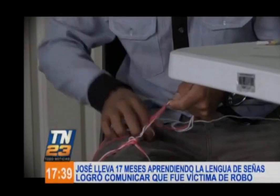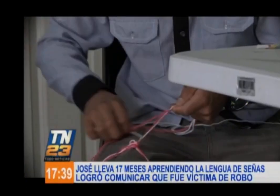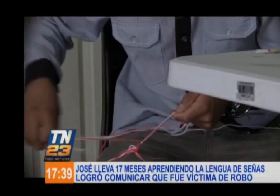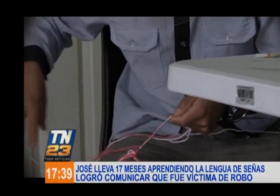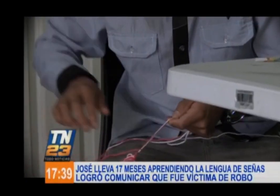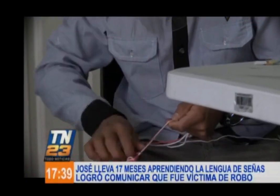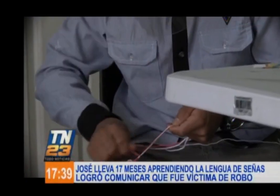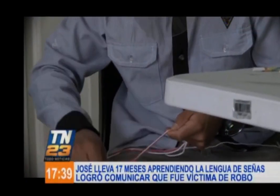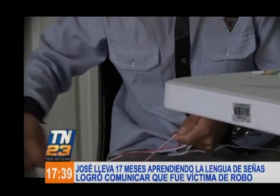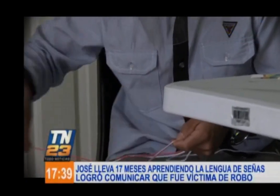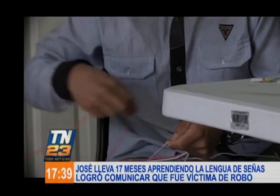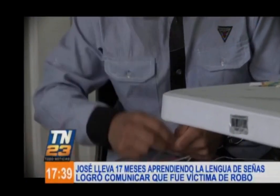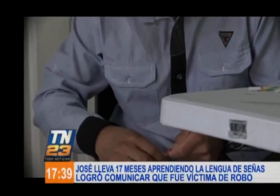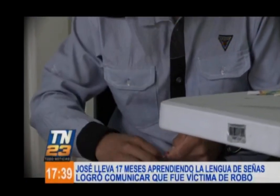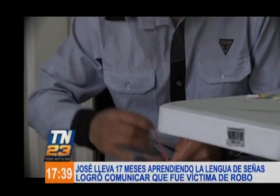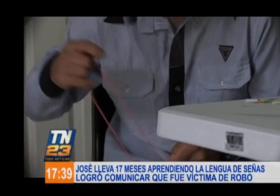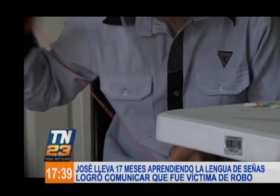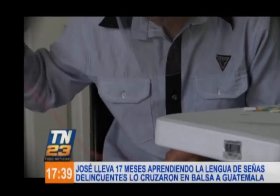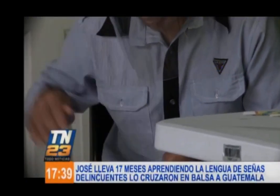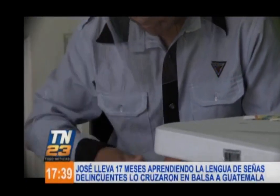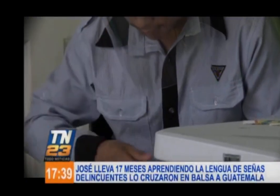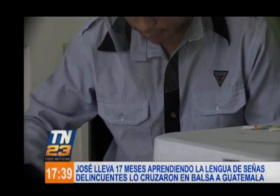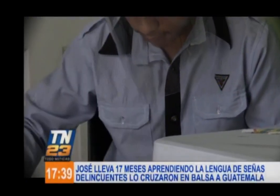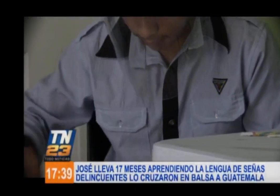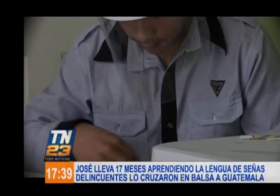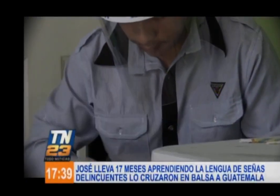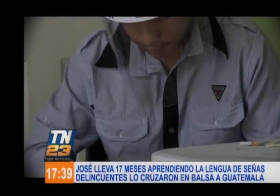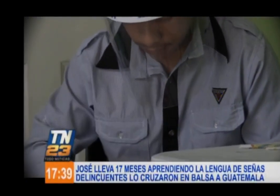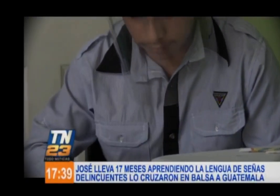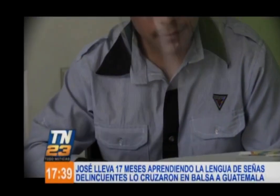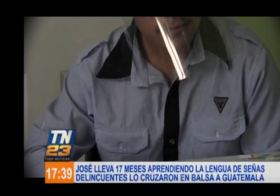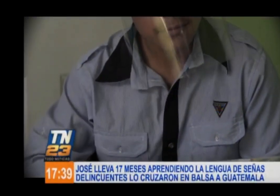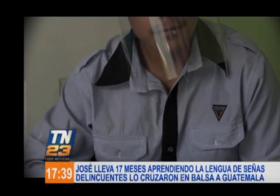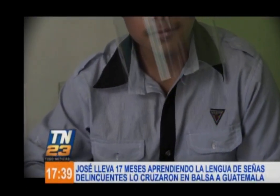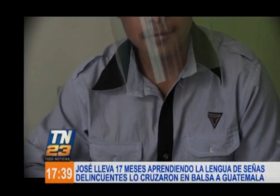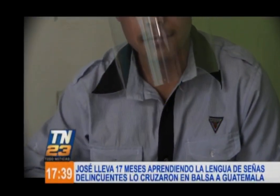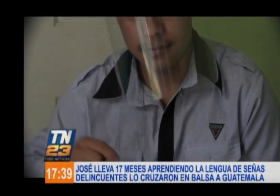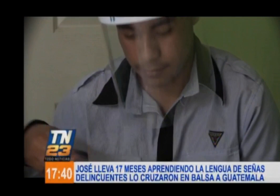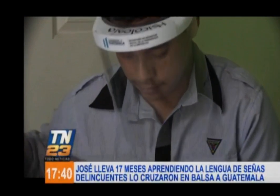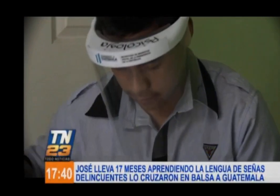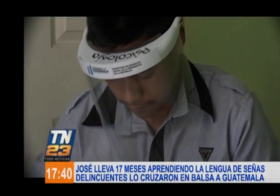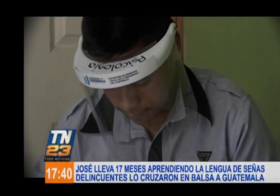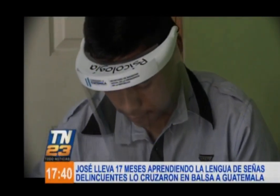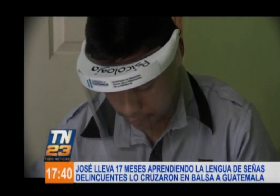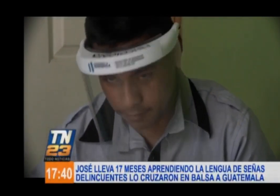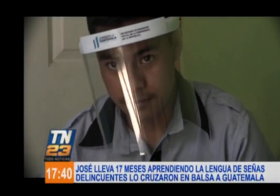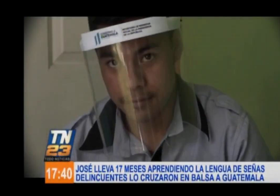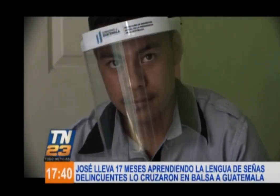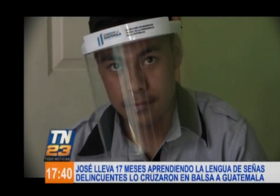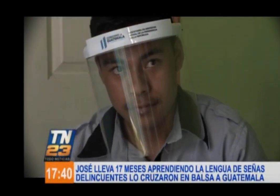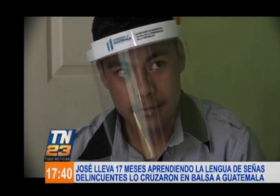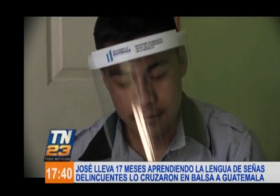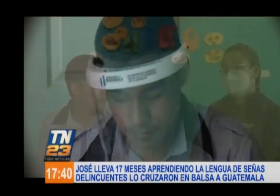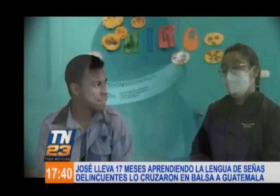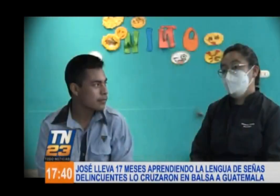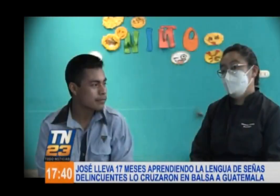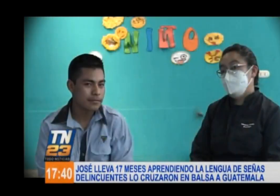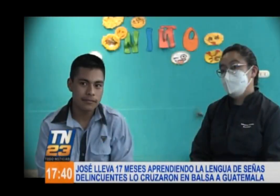que es lo básico que él tendría que decir. Ese siempre me lo decía, entonces era complicado entender y